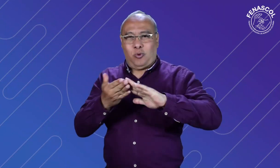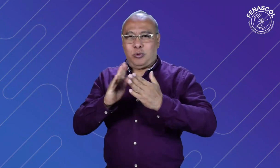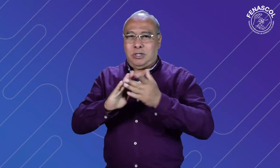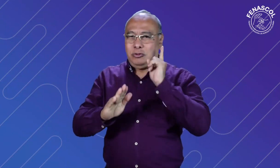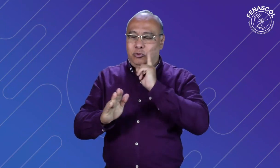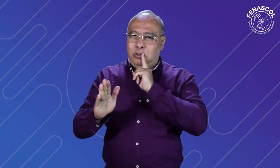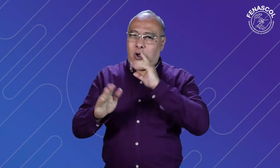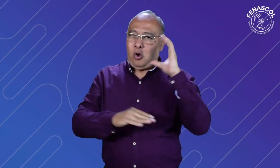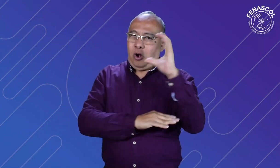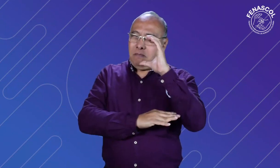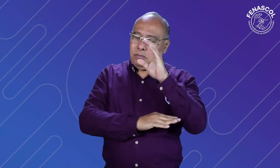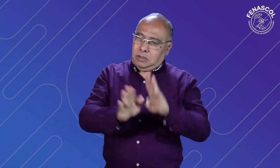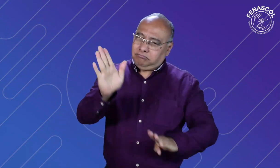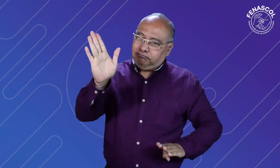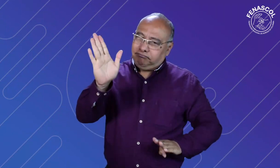y que la comunidad sorda siga progresando.